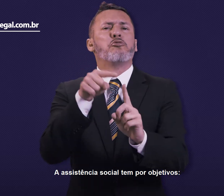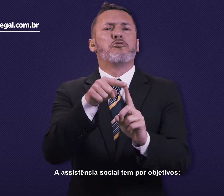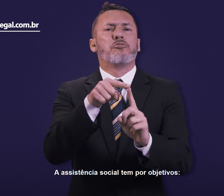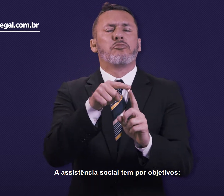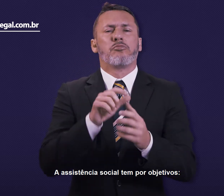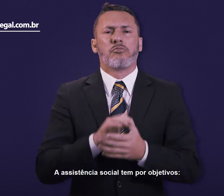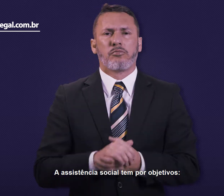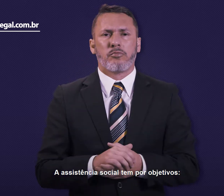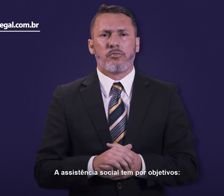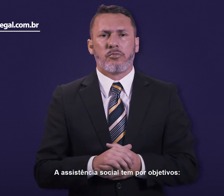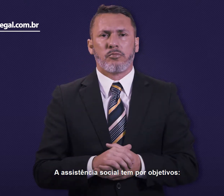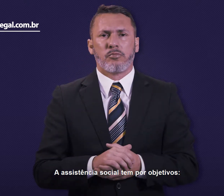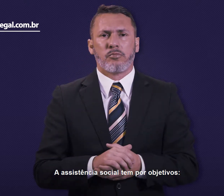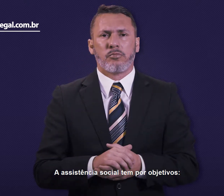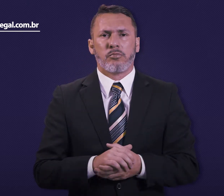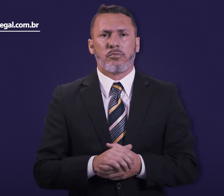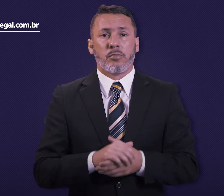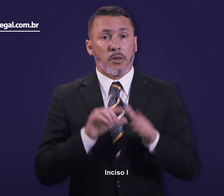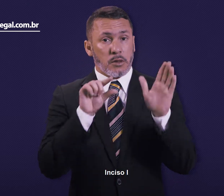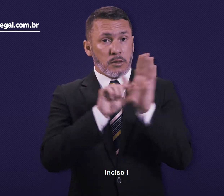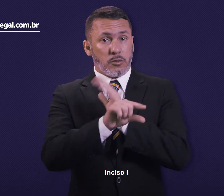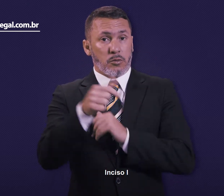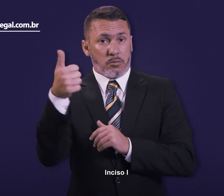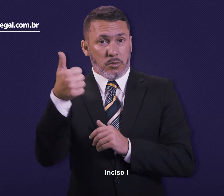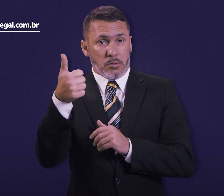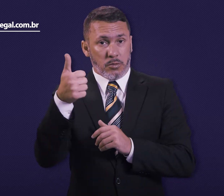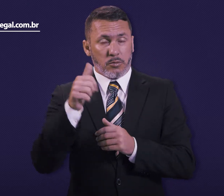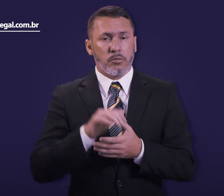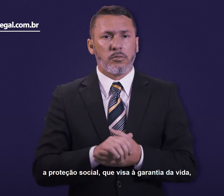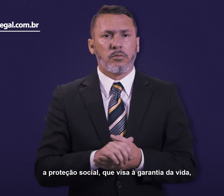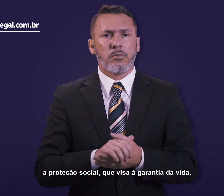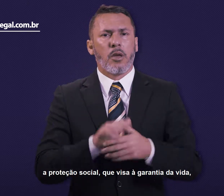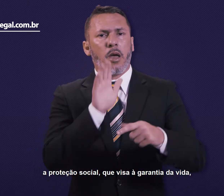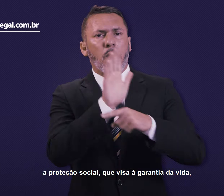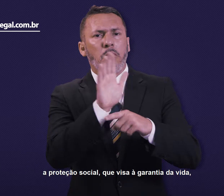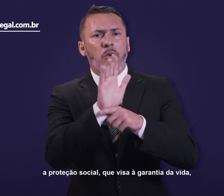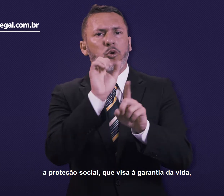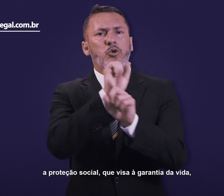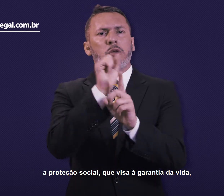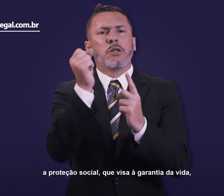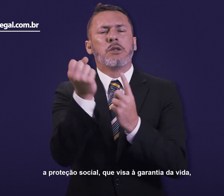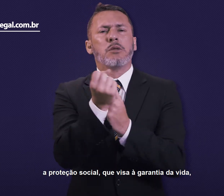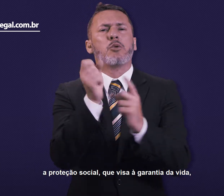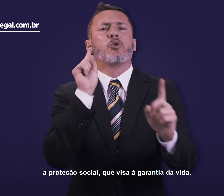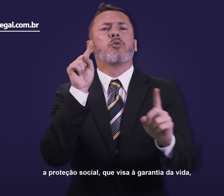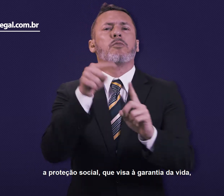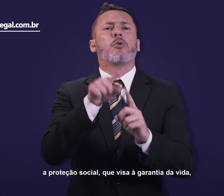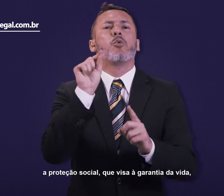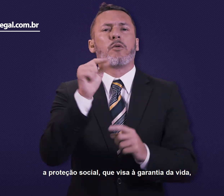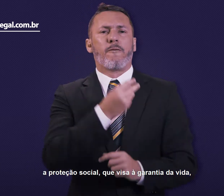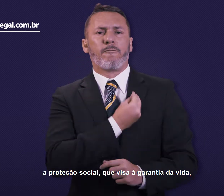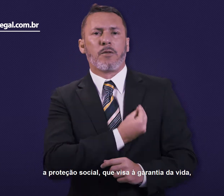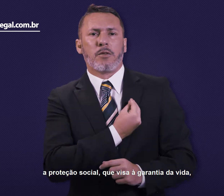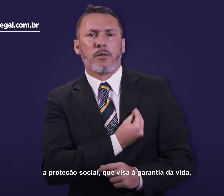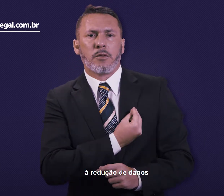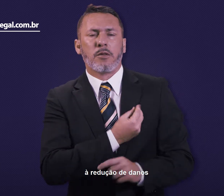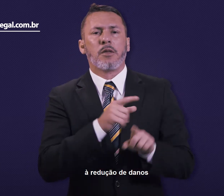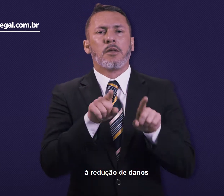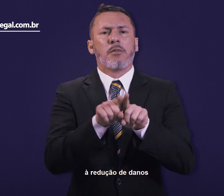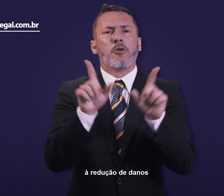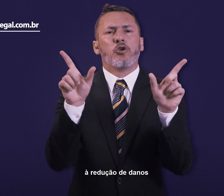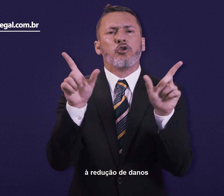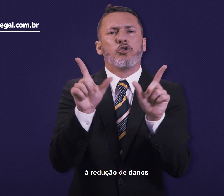por objetivos, dois pontos, Inciso 1. A proteção social que visa a garantia da vida,